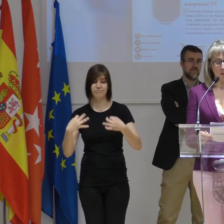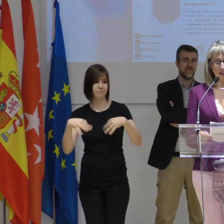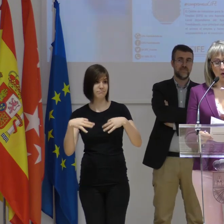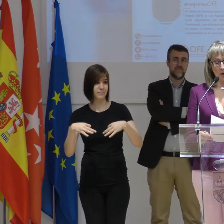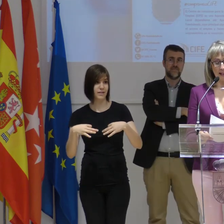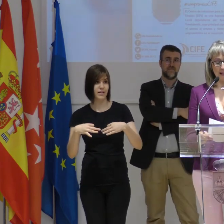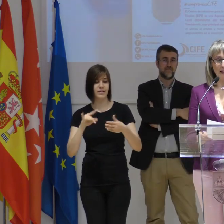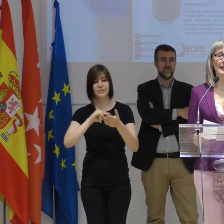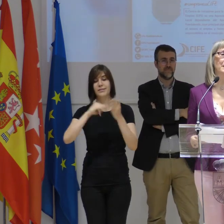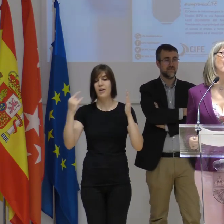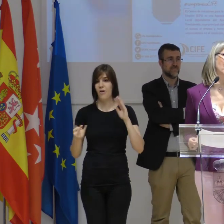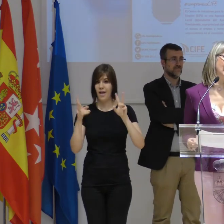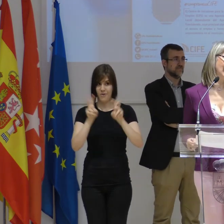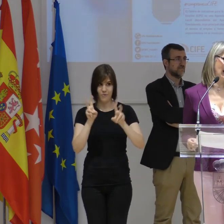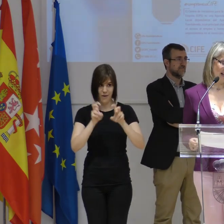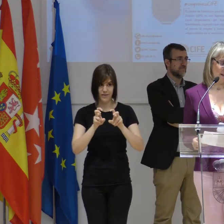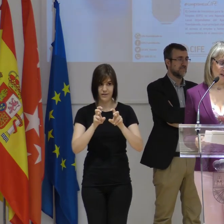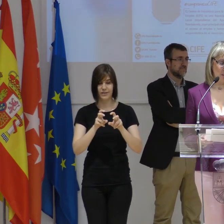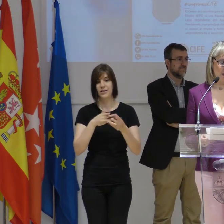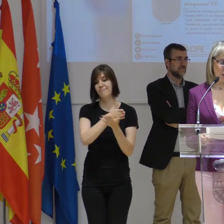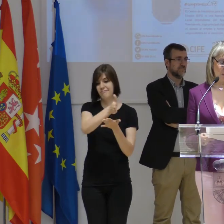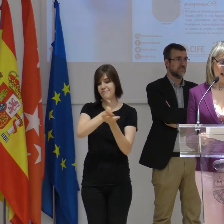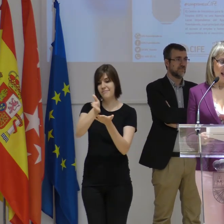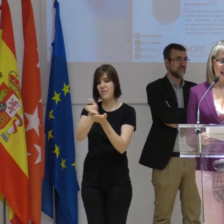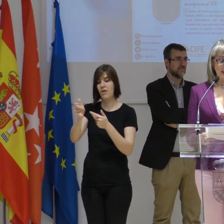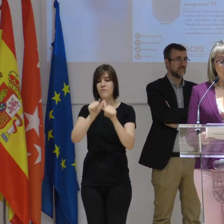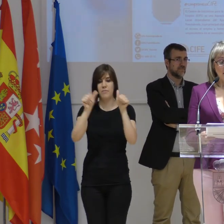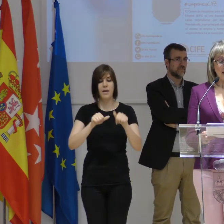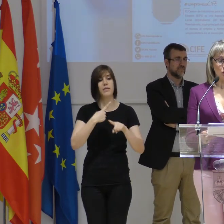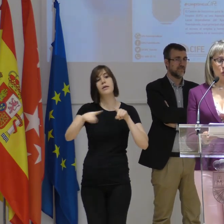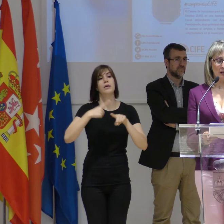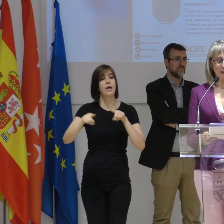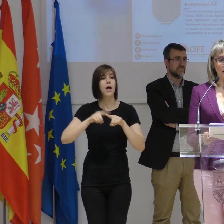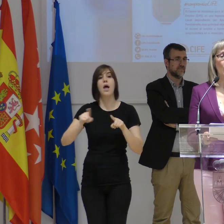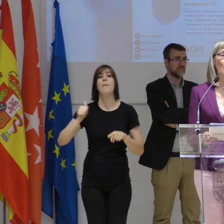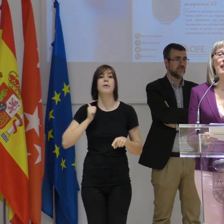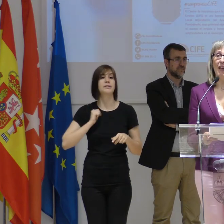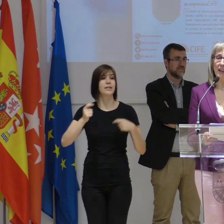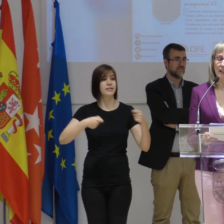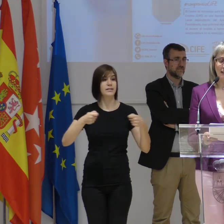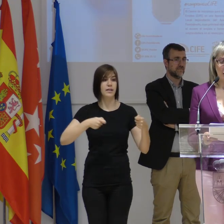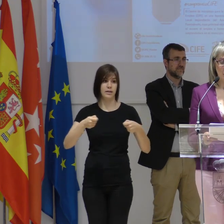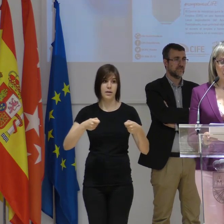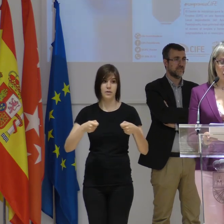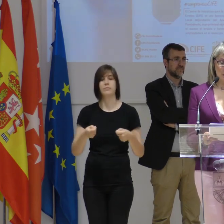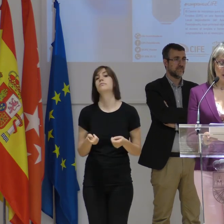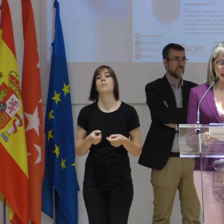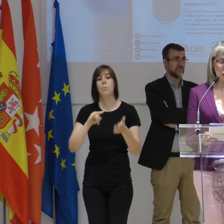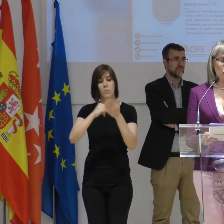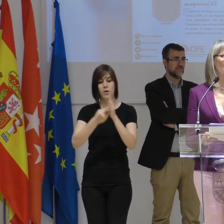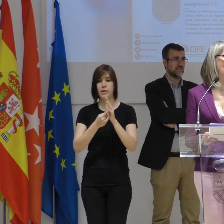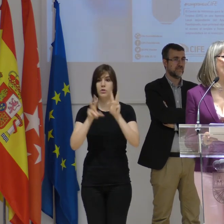las nuevas tecnologías y también diferentes canales de distribución. Está aprovechando su tienda como lanzadera de otros